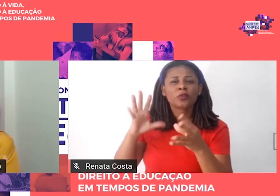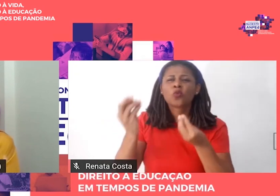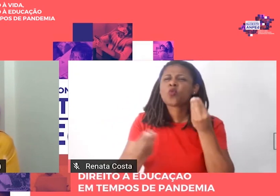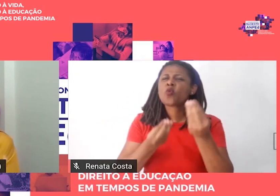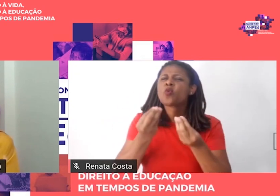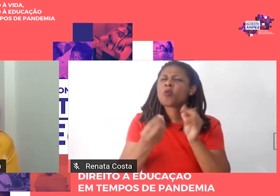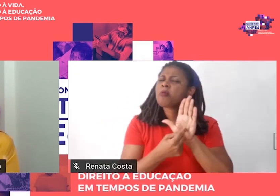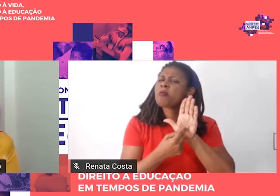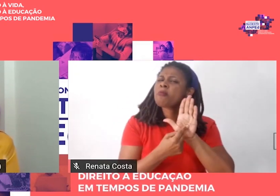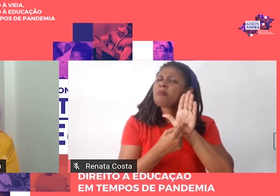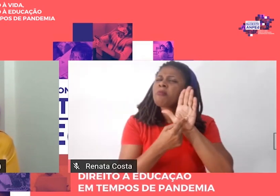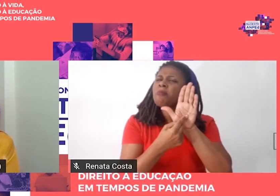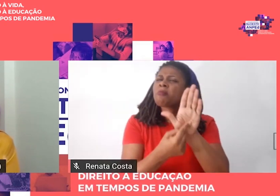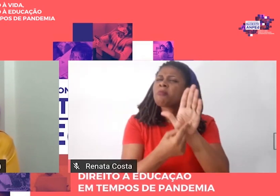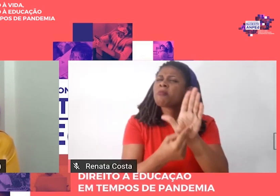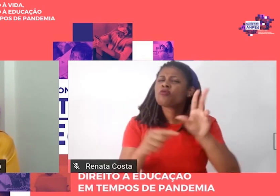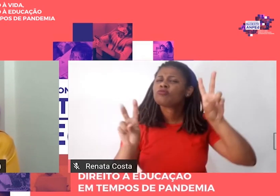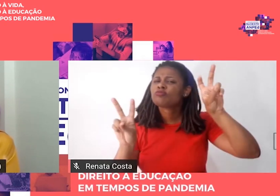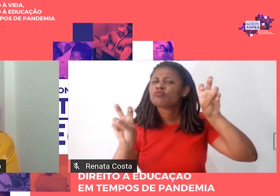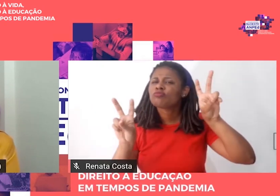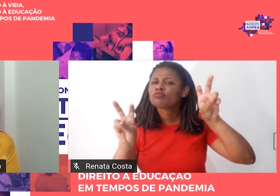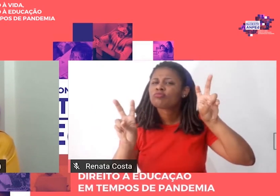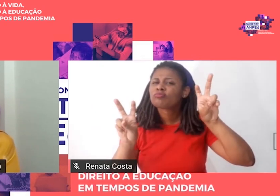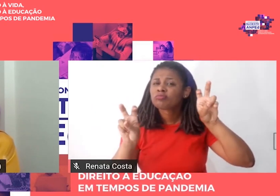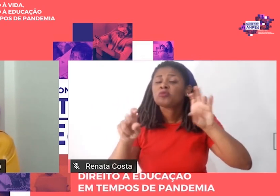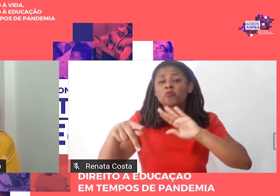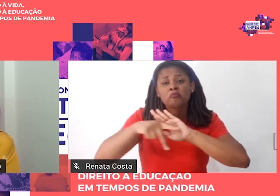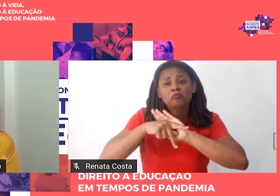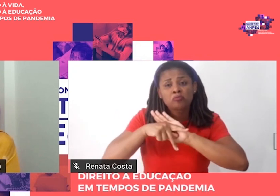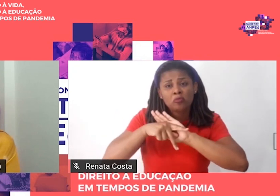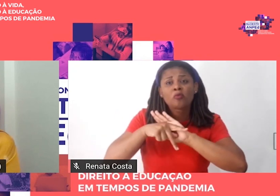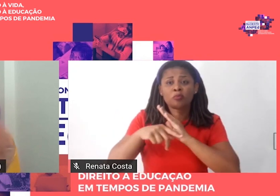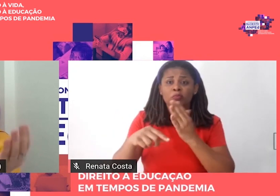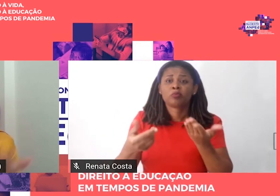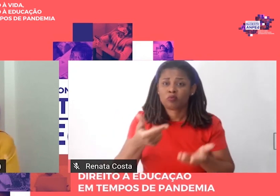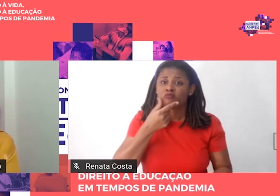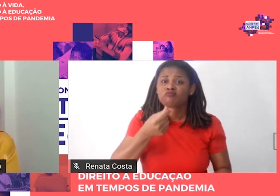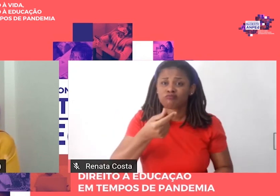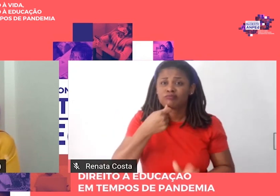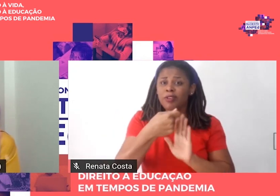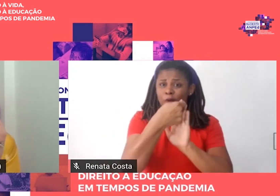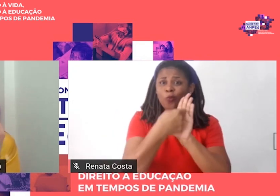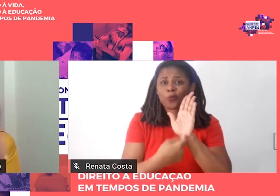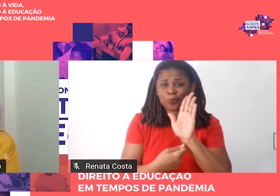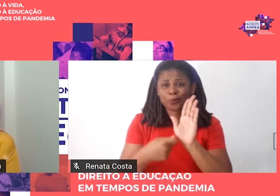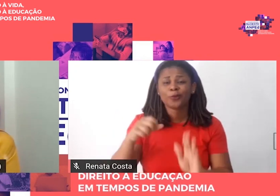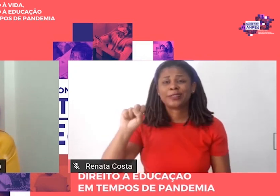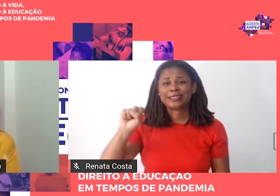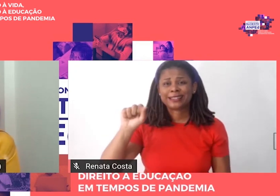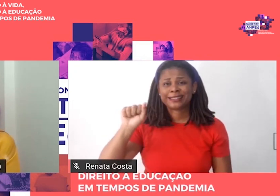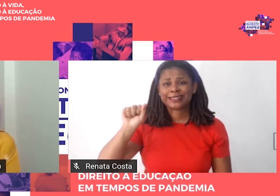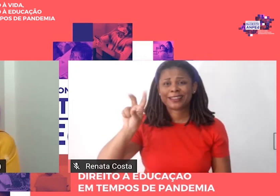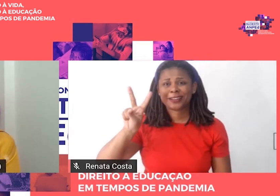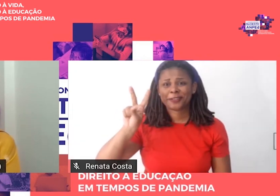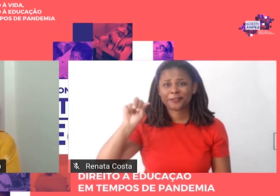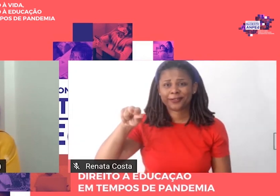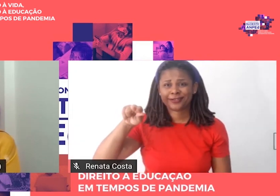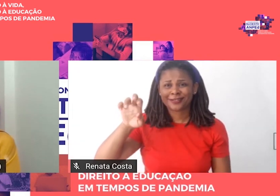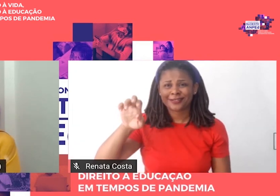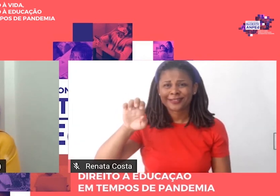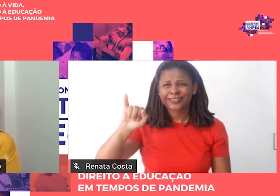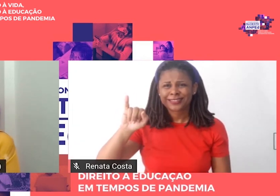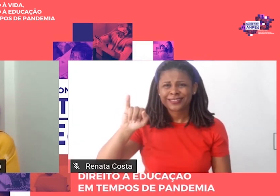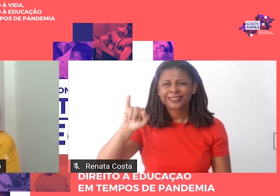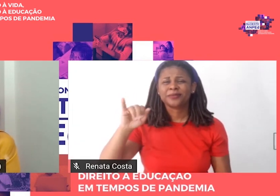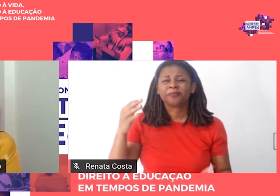Desde o seu título Pelo próprio autor Demirval Saviani Esses eixos Ganham Um considerável